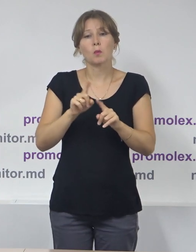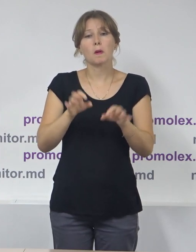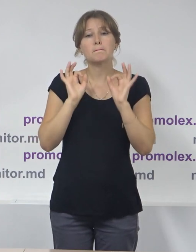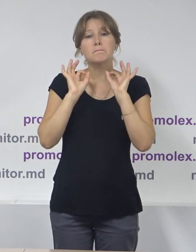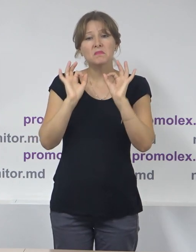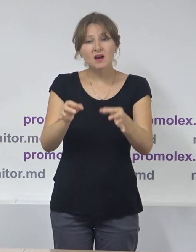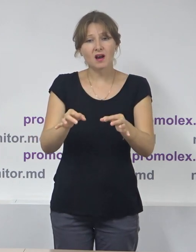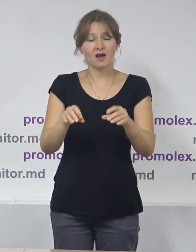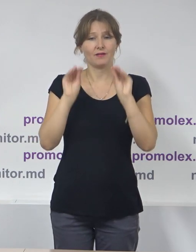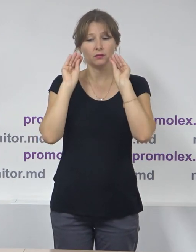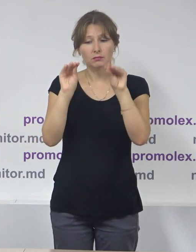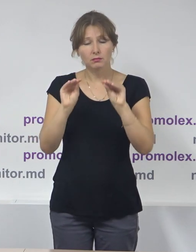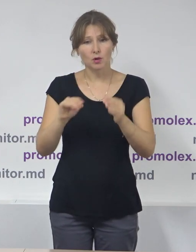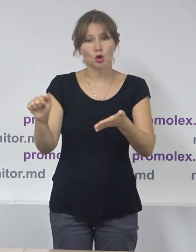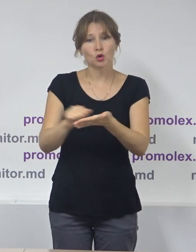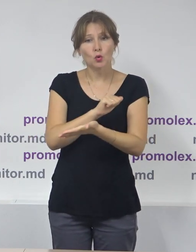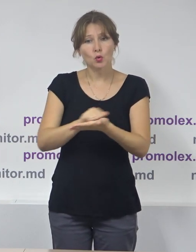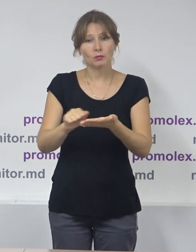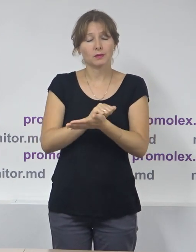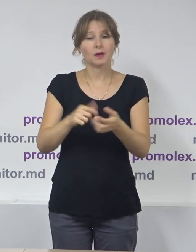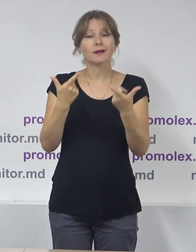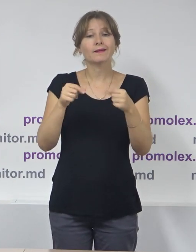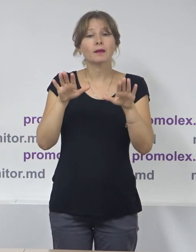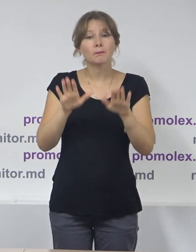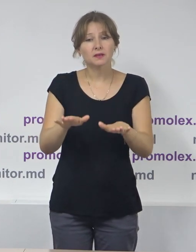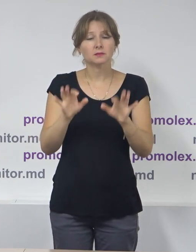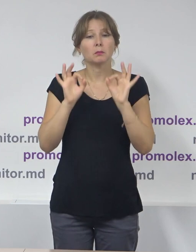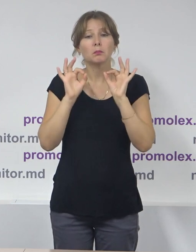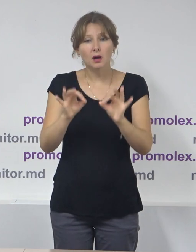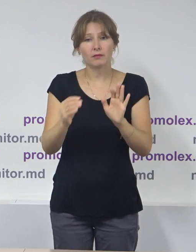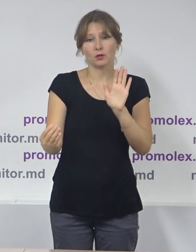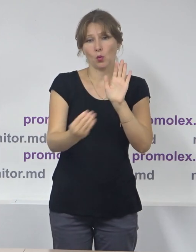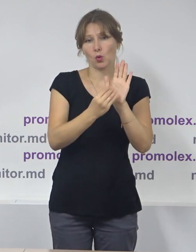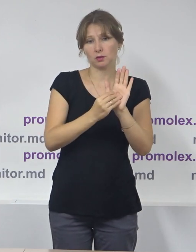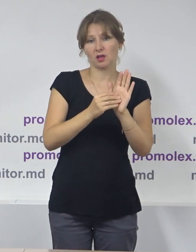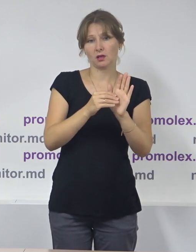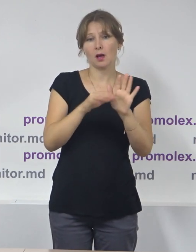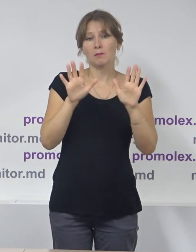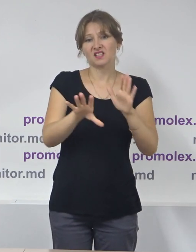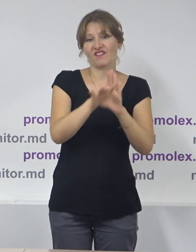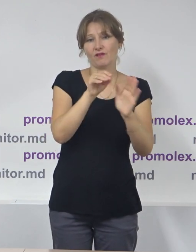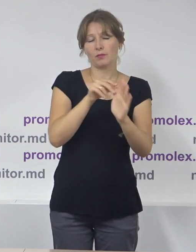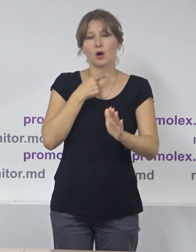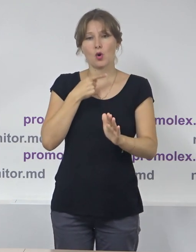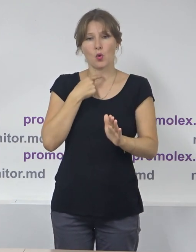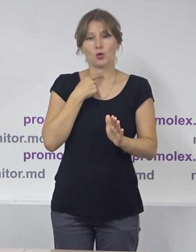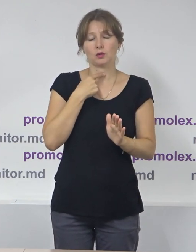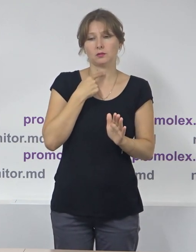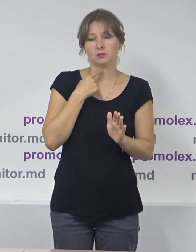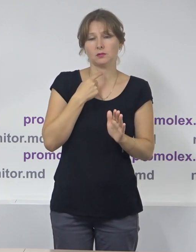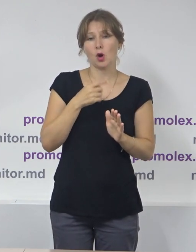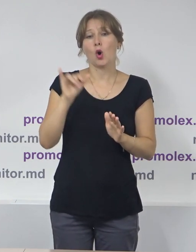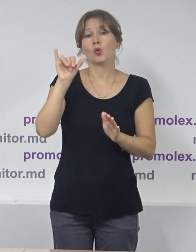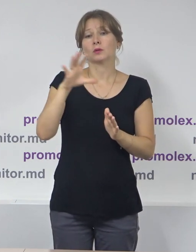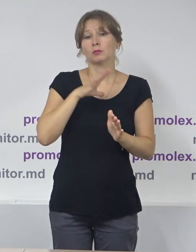normativi necesare pentru organizarea și desfășurarea alegerilor. Comisia Electorală Centrală a avut la dispoziție